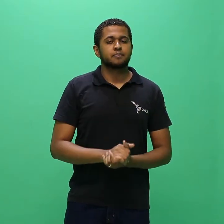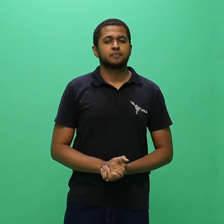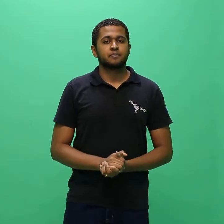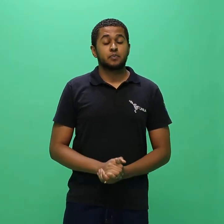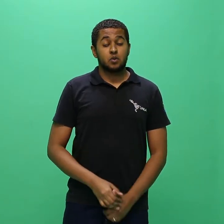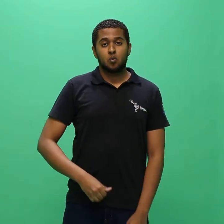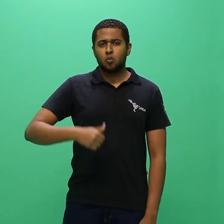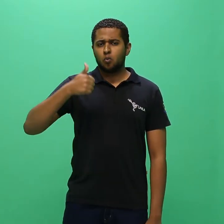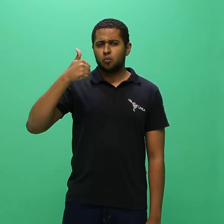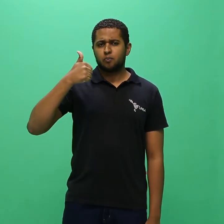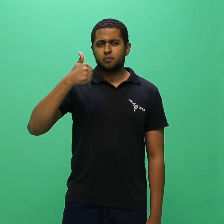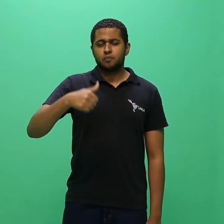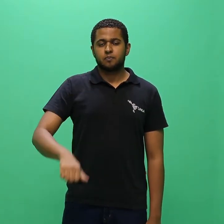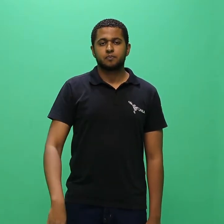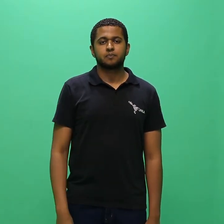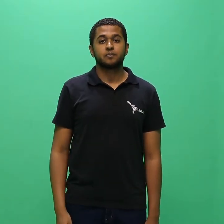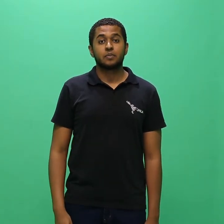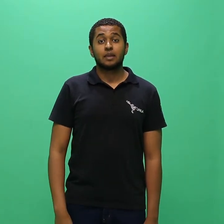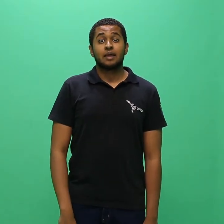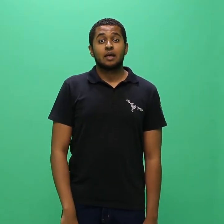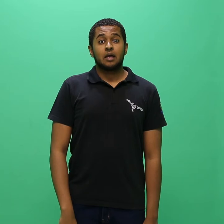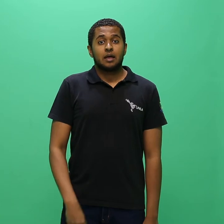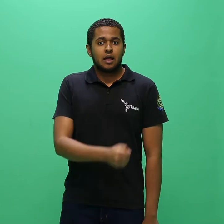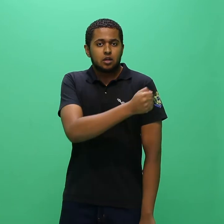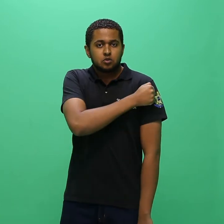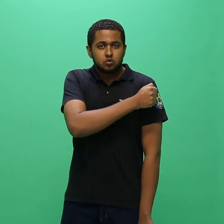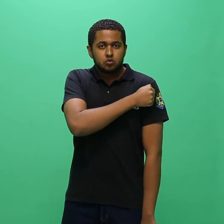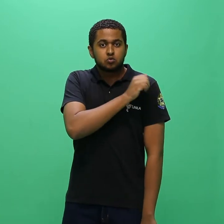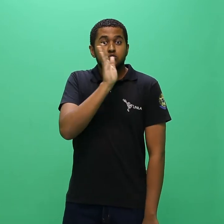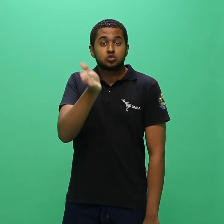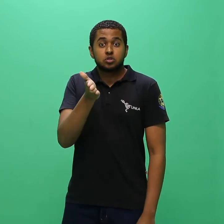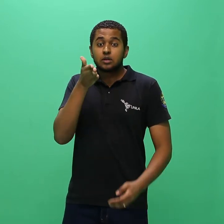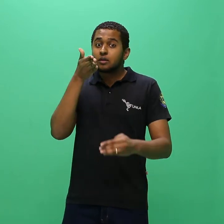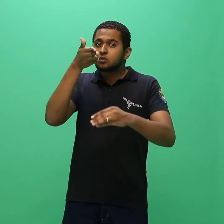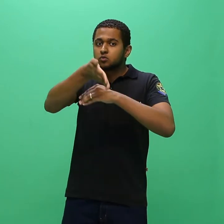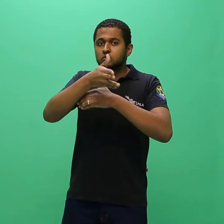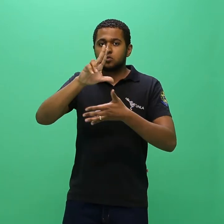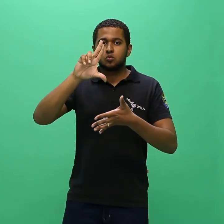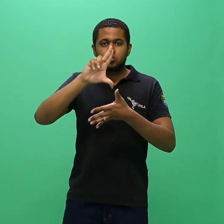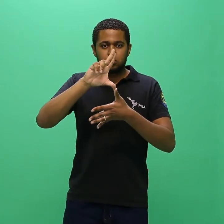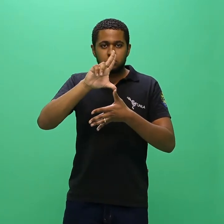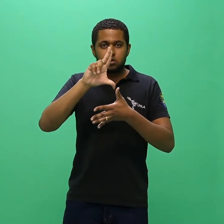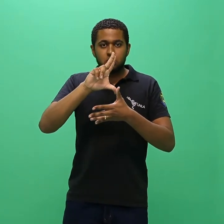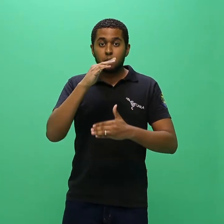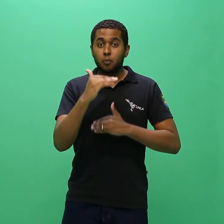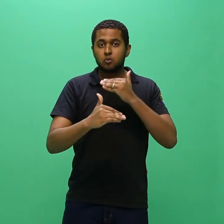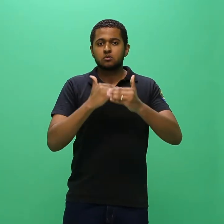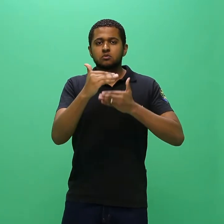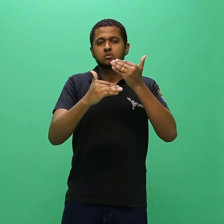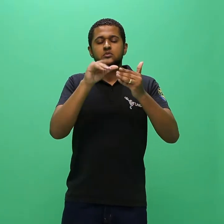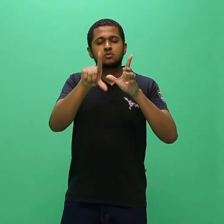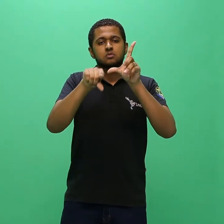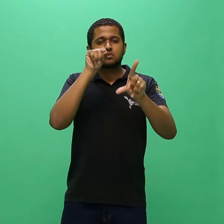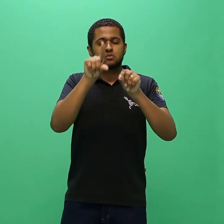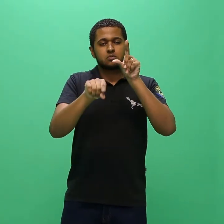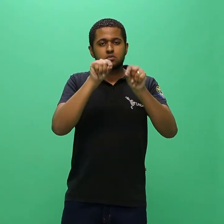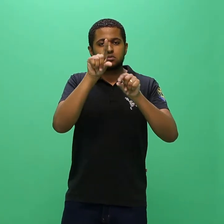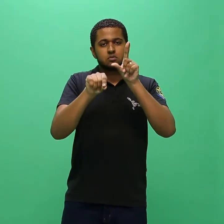1. Tenha ingressado na UNILA por processo seletivo baseado no ENEM ou por